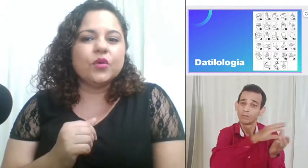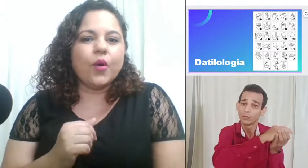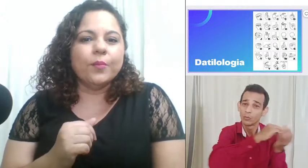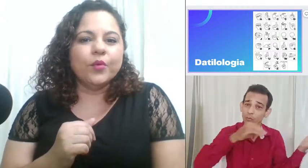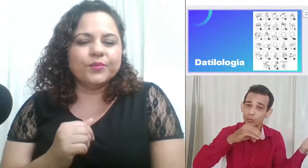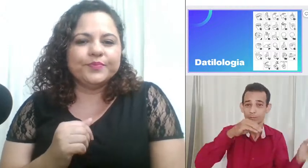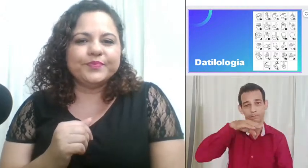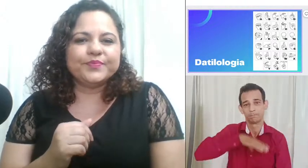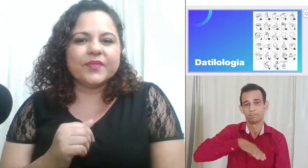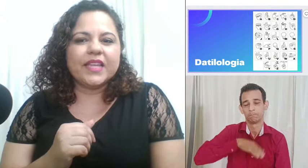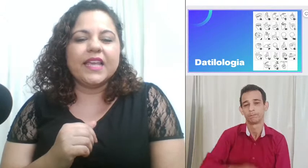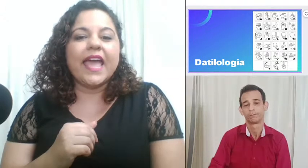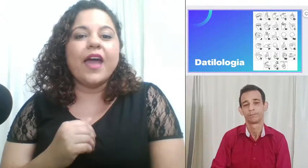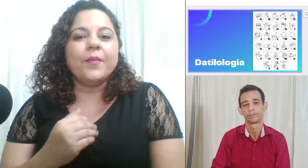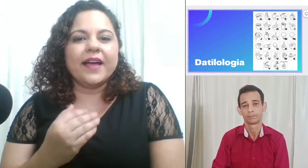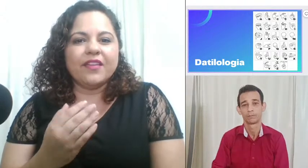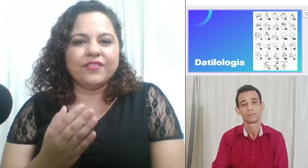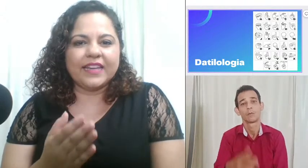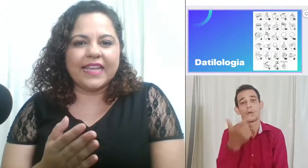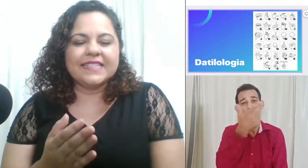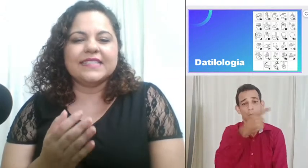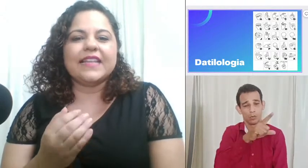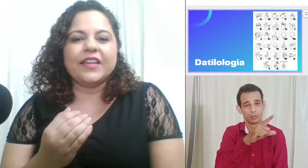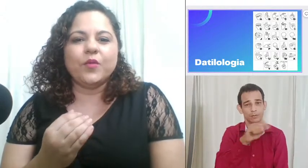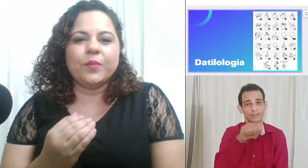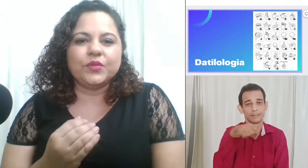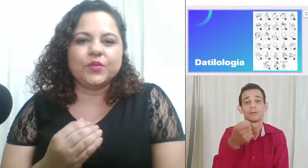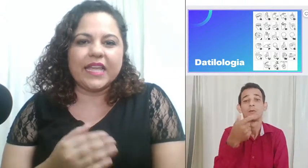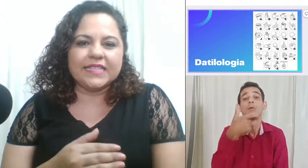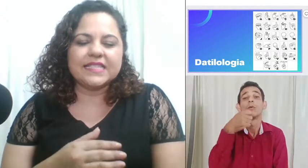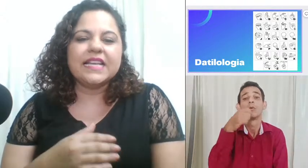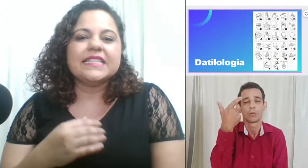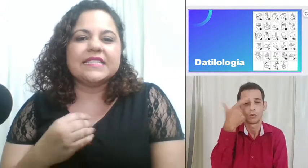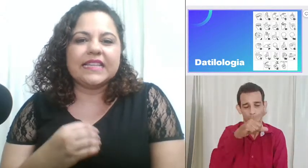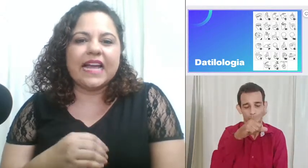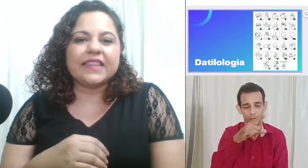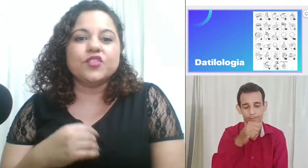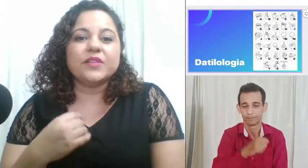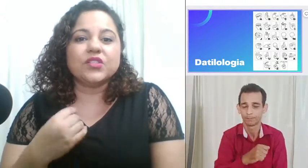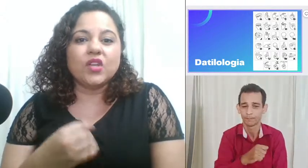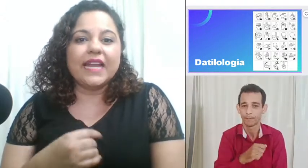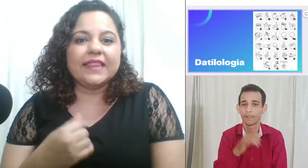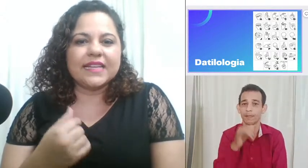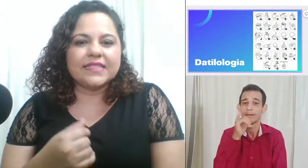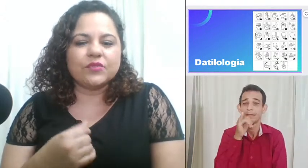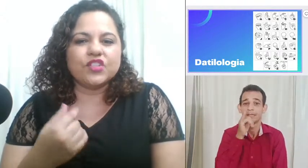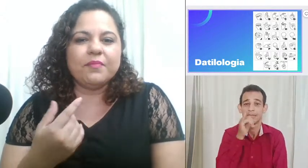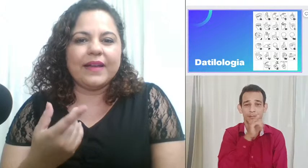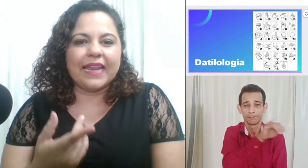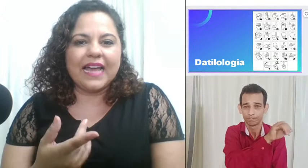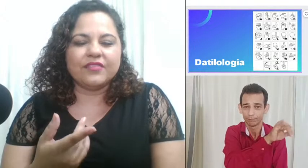comum que é uma referência da língua portuguesa que trata de uma soletração de palavra